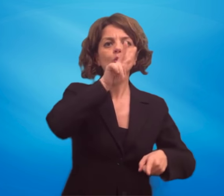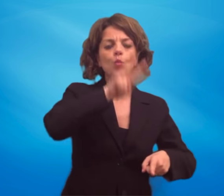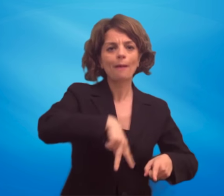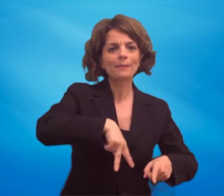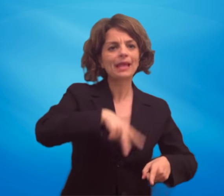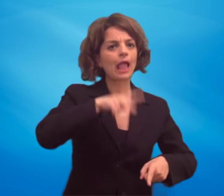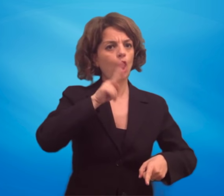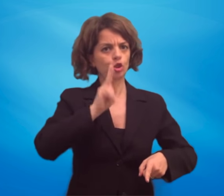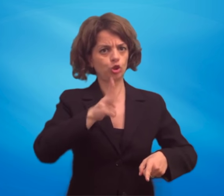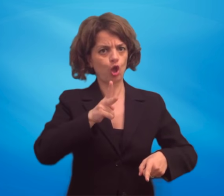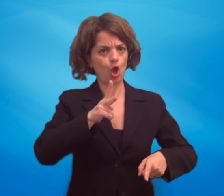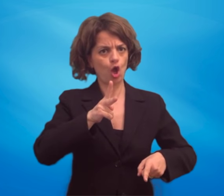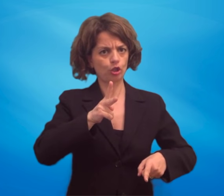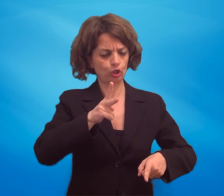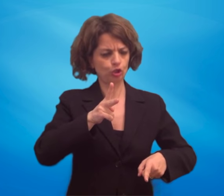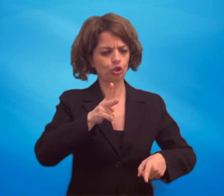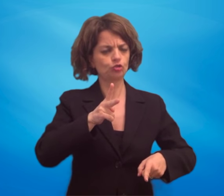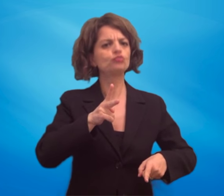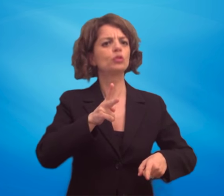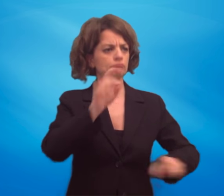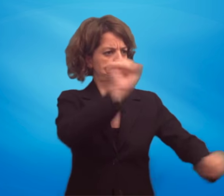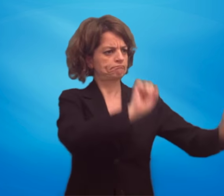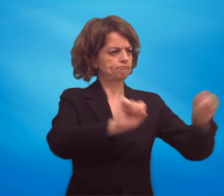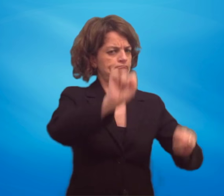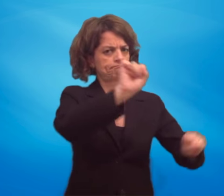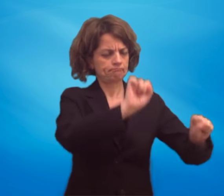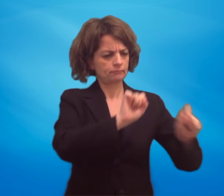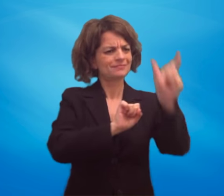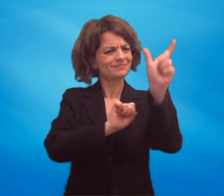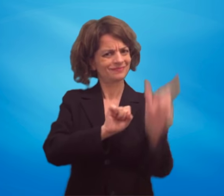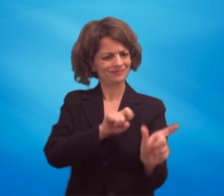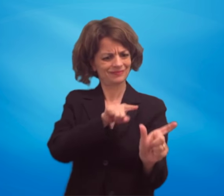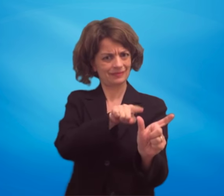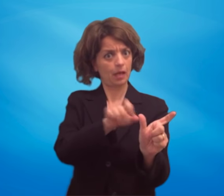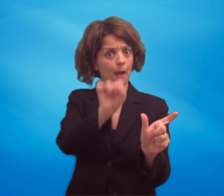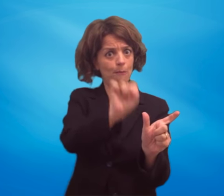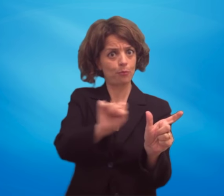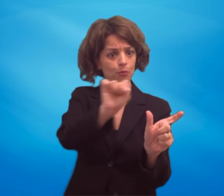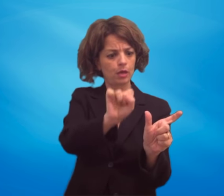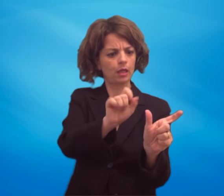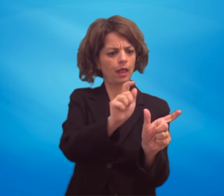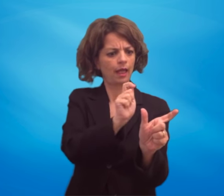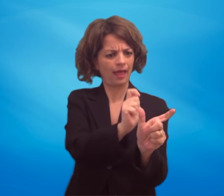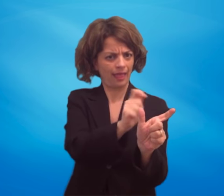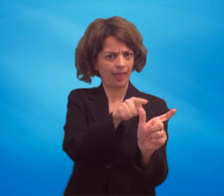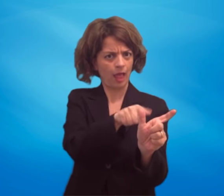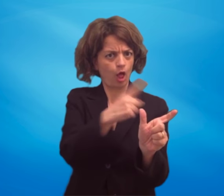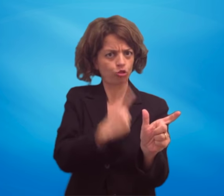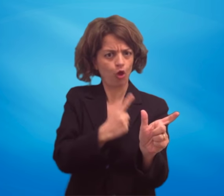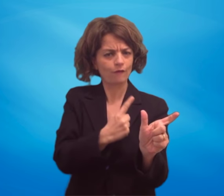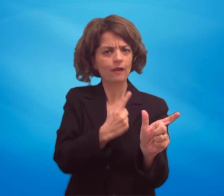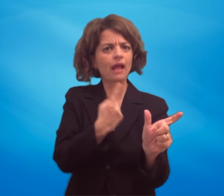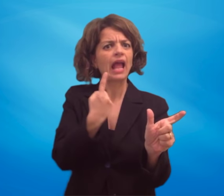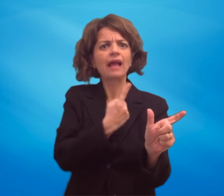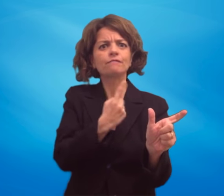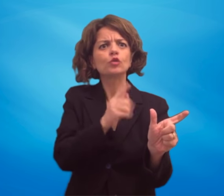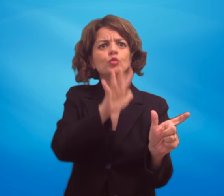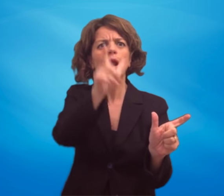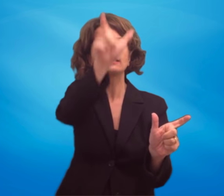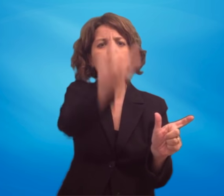'anno 2012 siano state immotivatamente corrisposte non al soggetto che ha reso la prestazione,